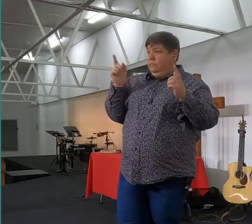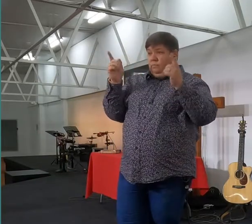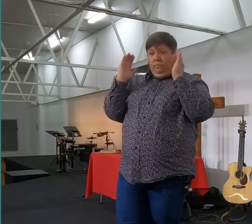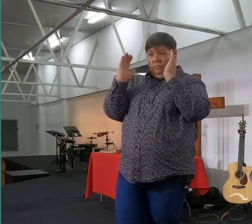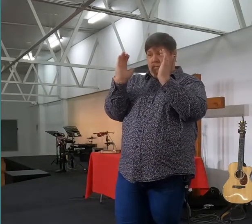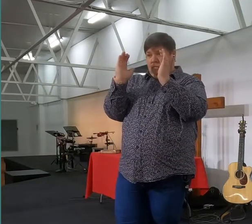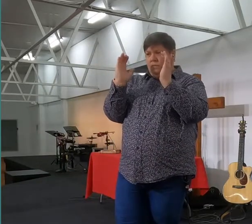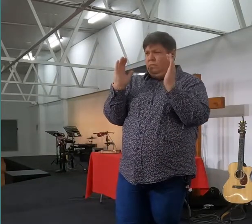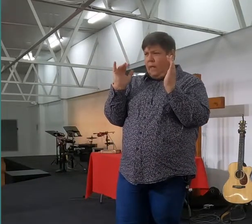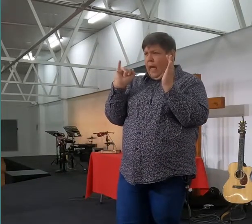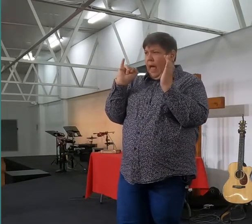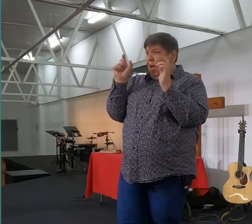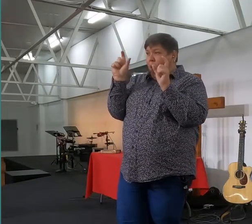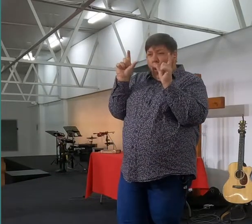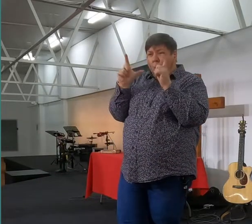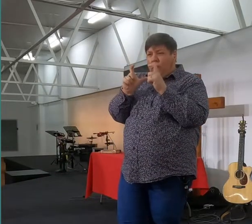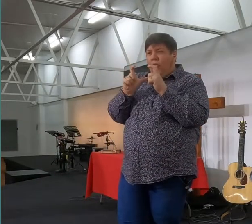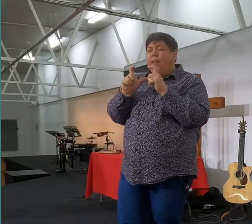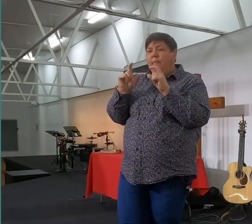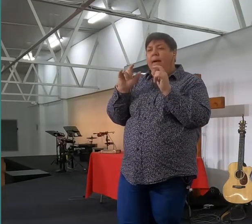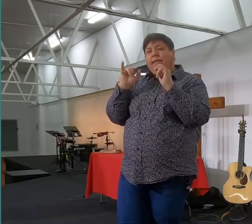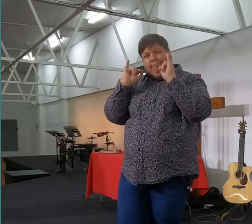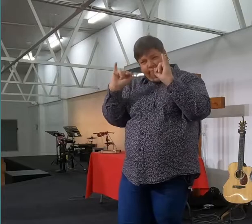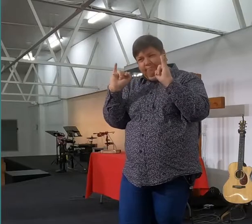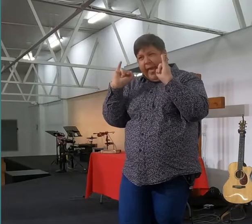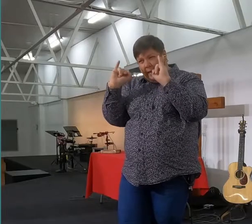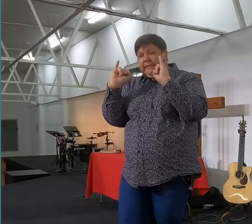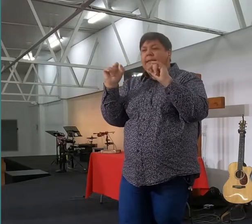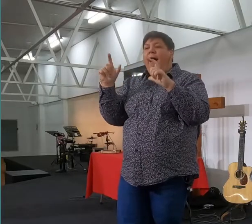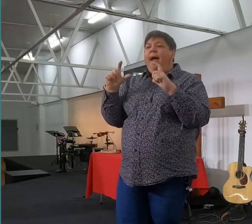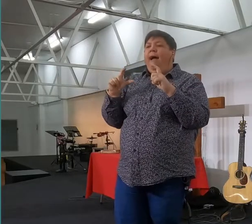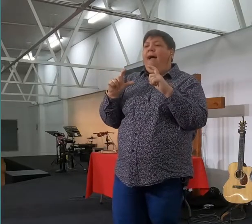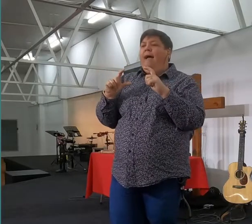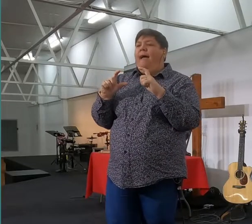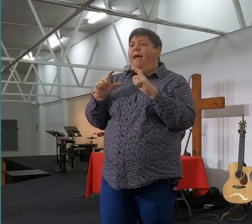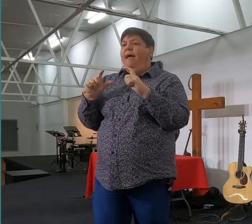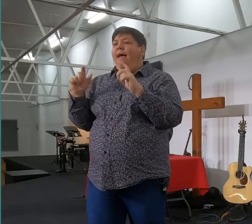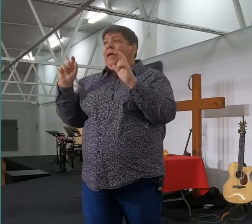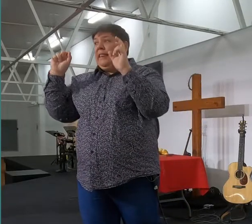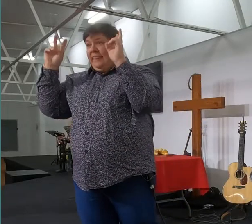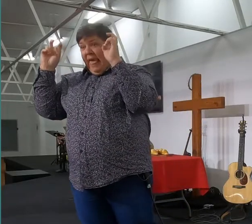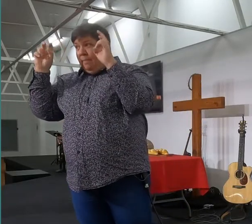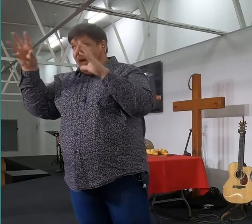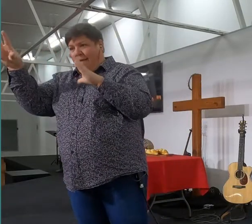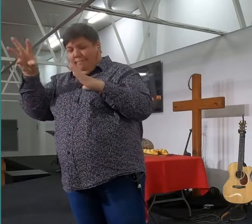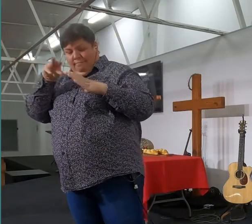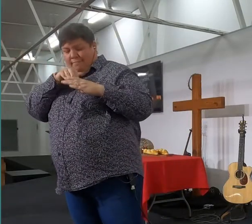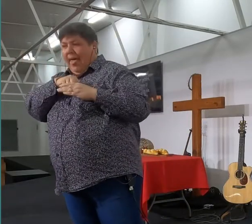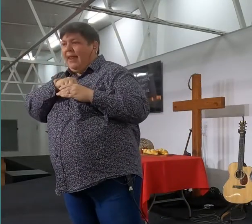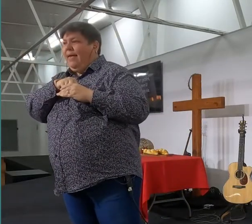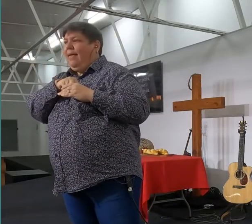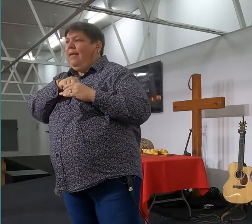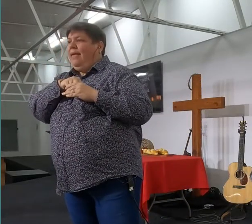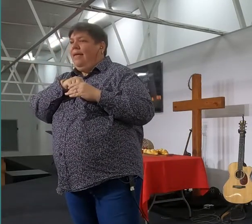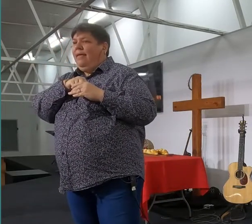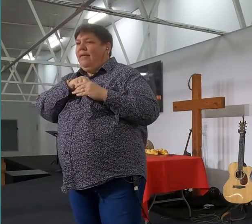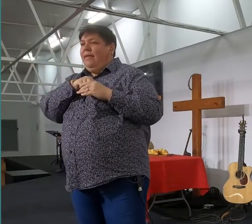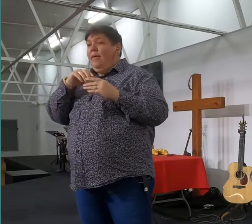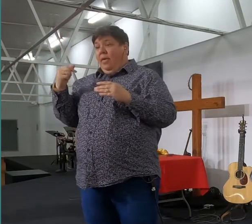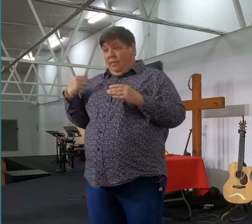thema is, om die woord van die jylle, in my hart te beren, en die effect daarvan, in